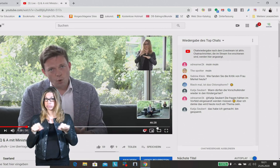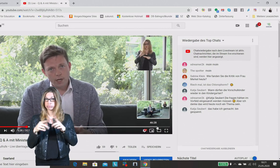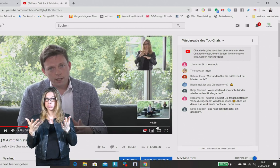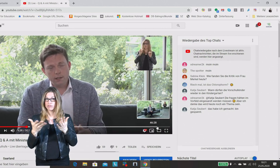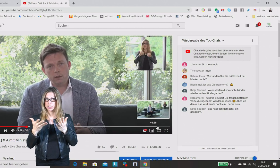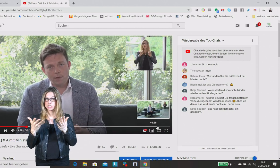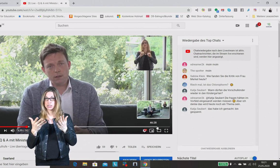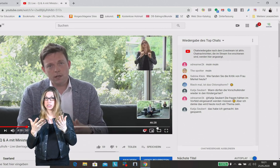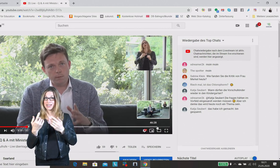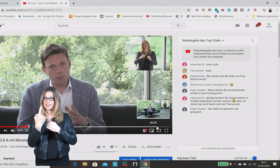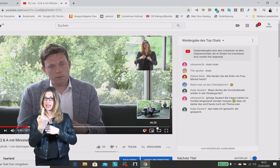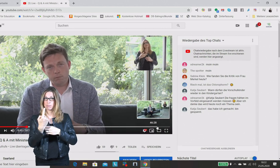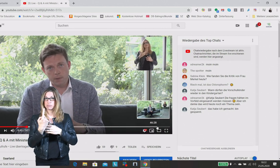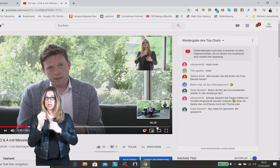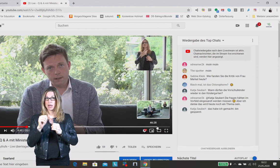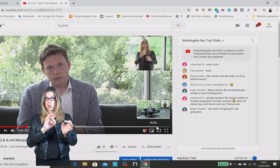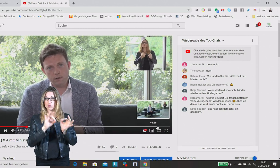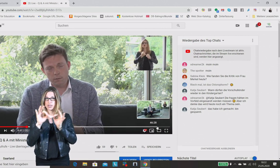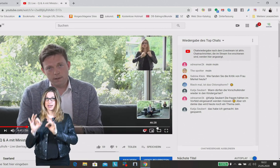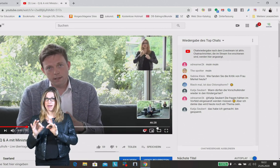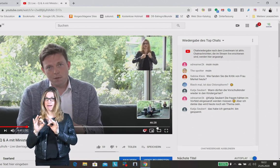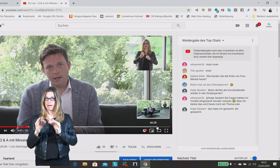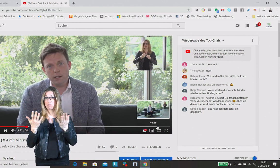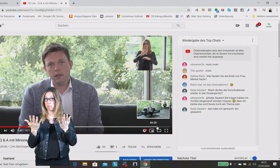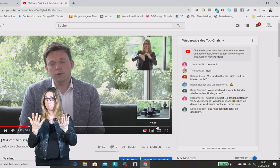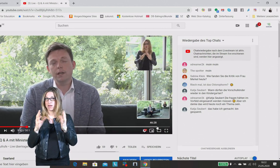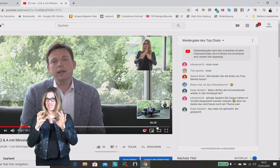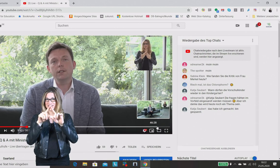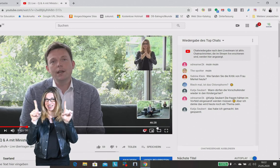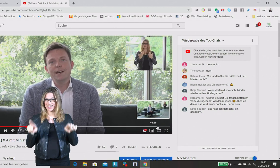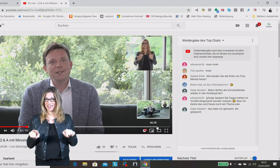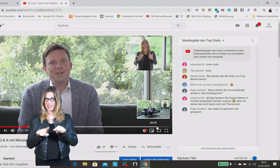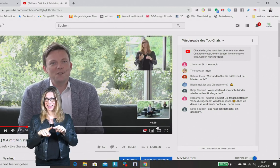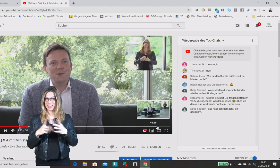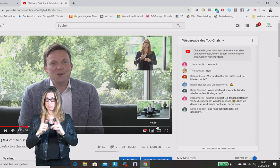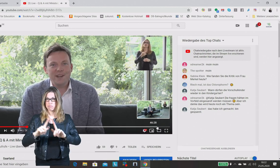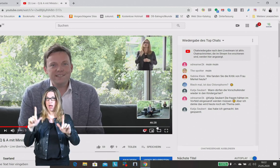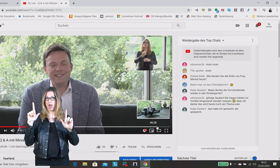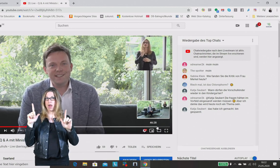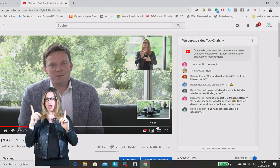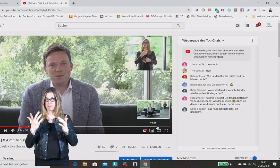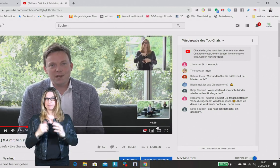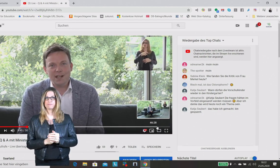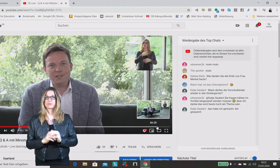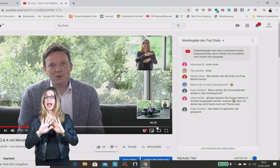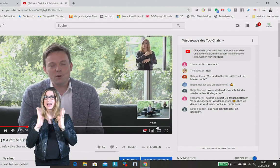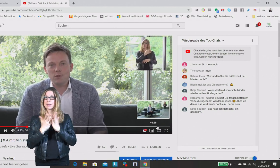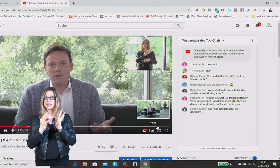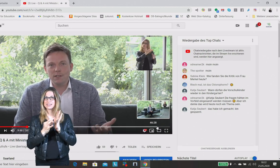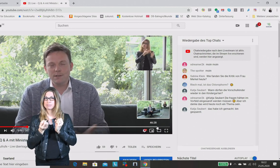Ihren Fernsehgerät das Bild übertragen. Vielleicht noch einen kleinen Tipp generell. Sie sehen im Moment, wenn wir jetzt den